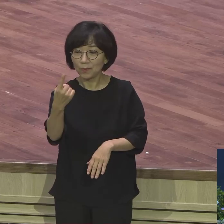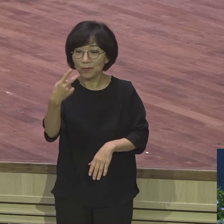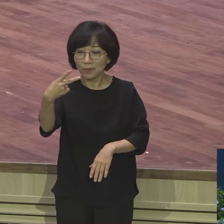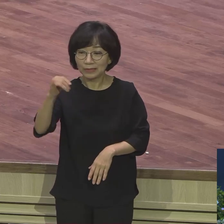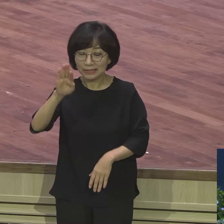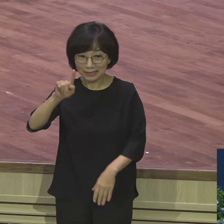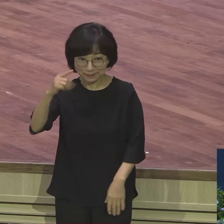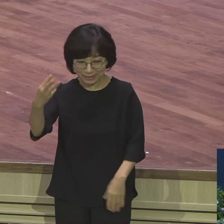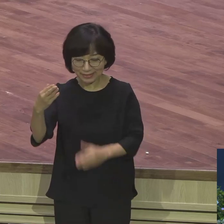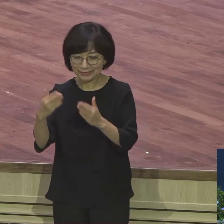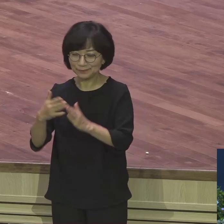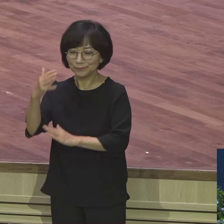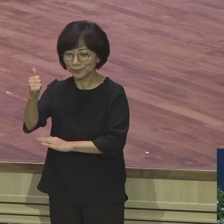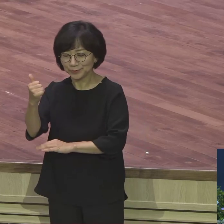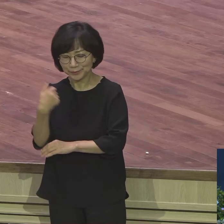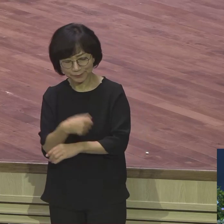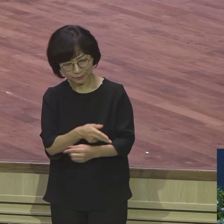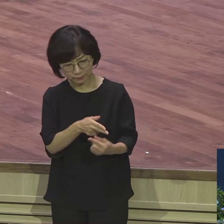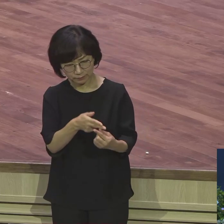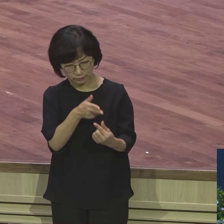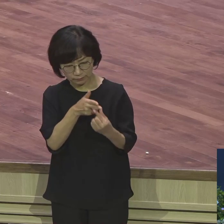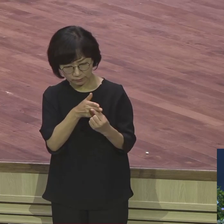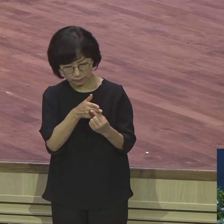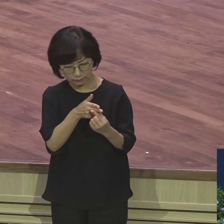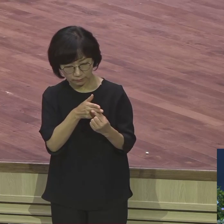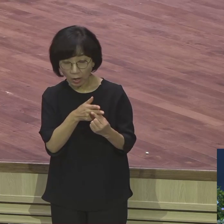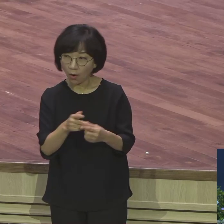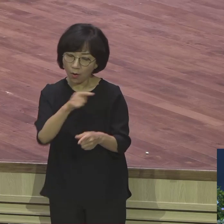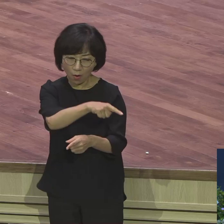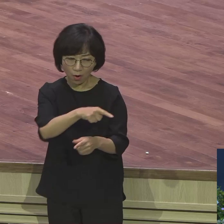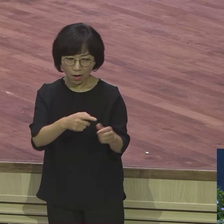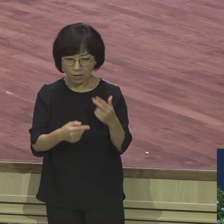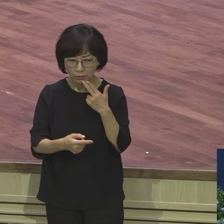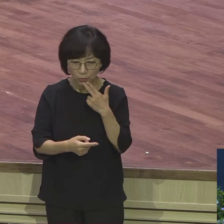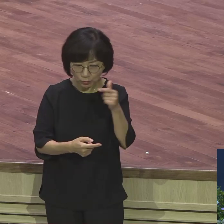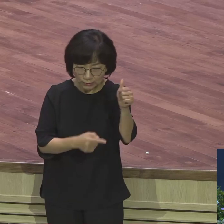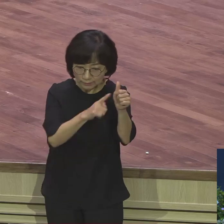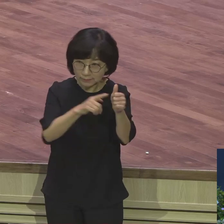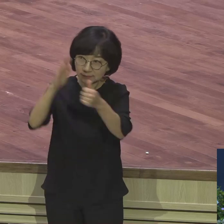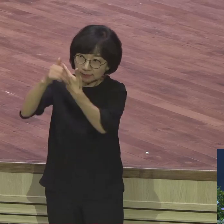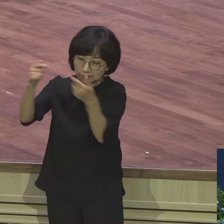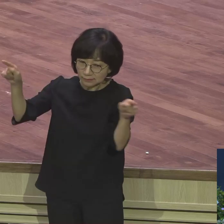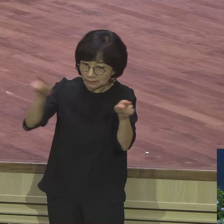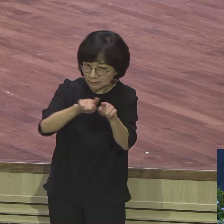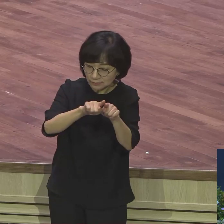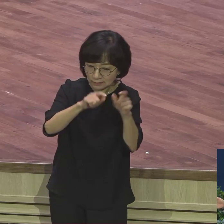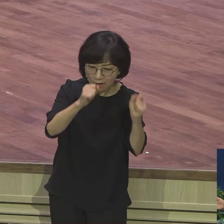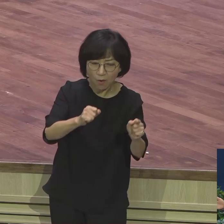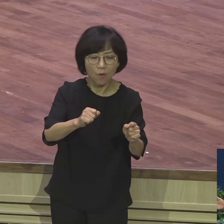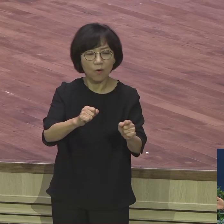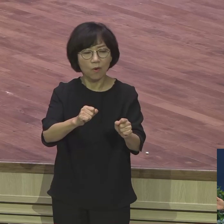하나님이 함께 하시기 때문에 범사의 형태가 하심을 보았다는 거예요